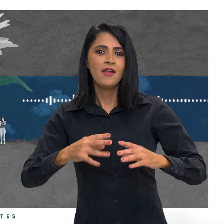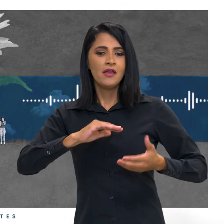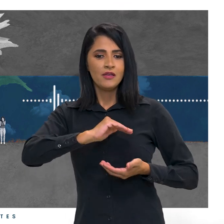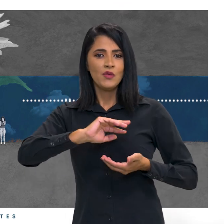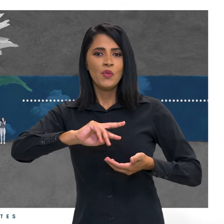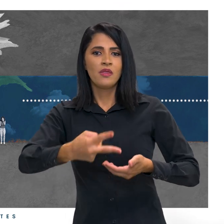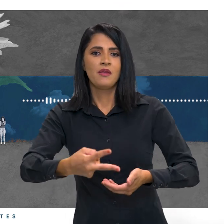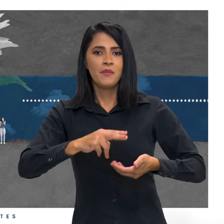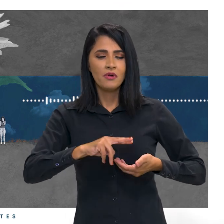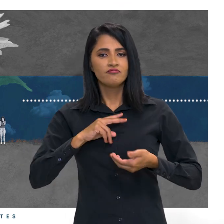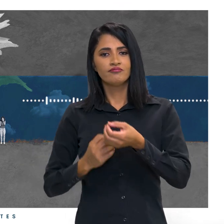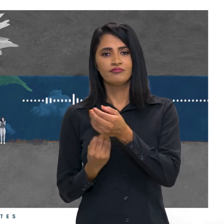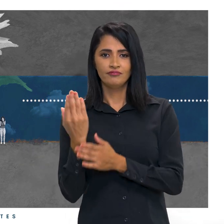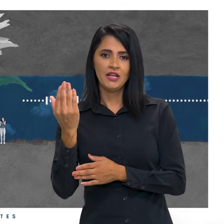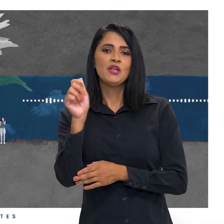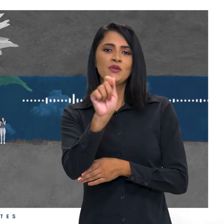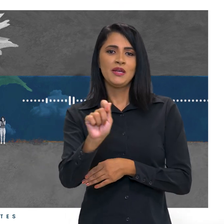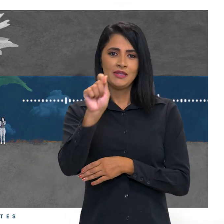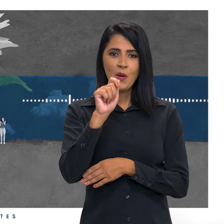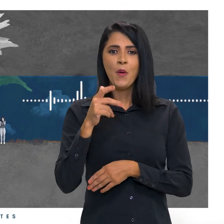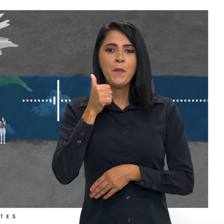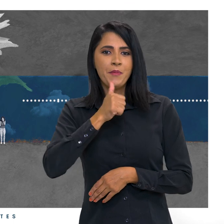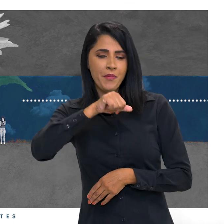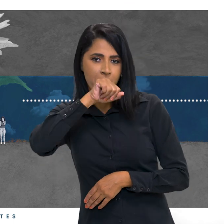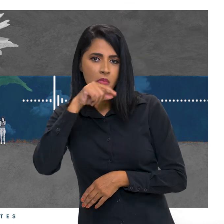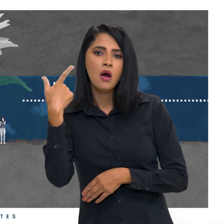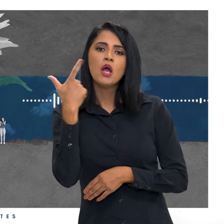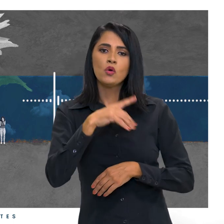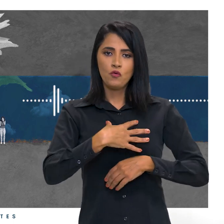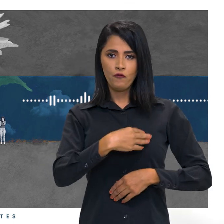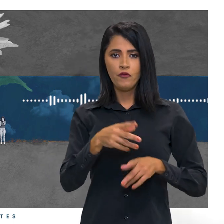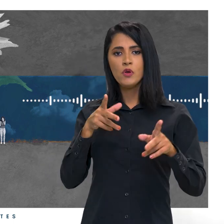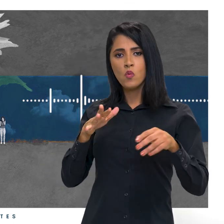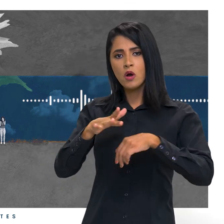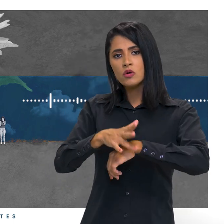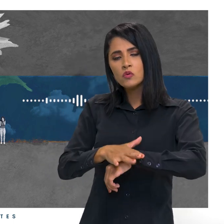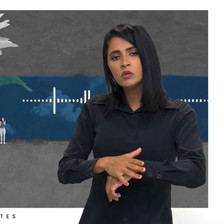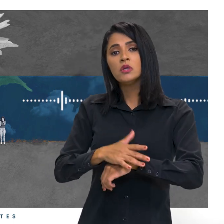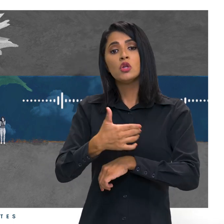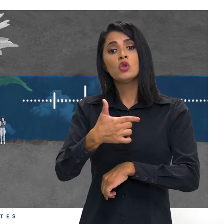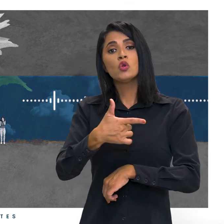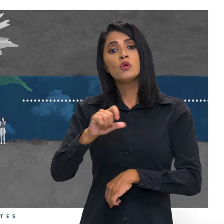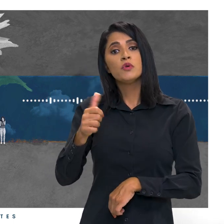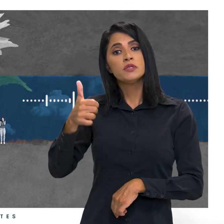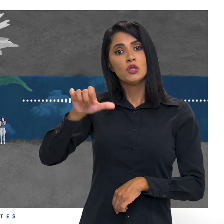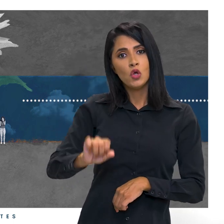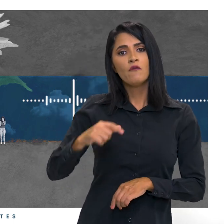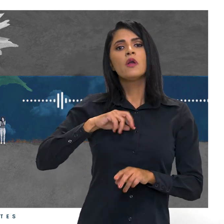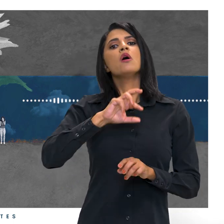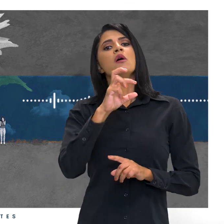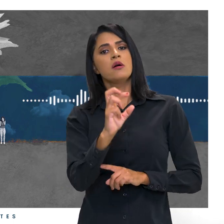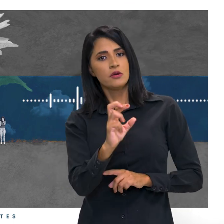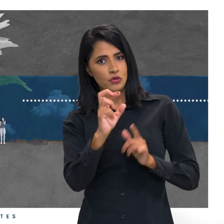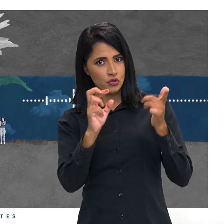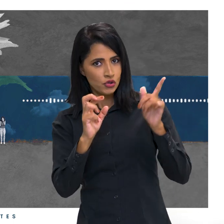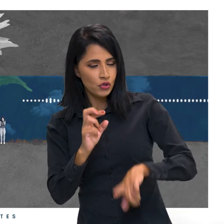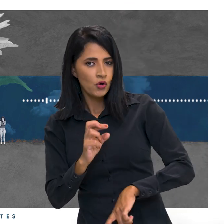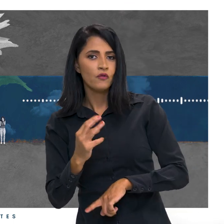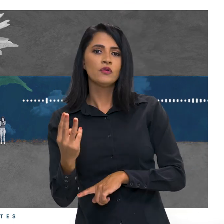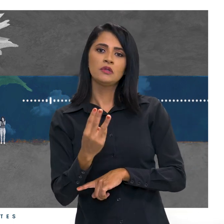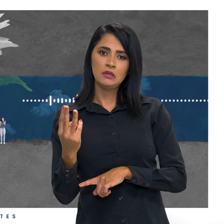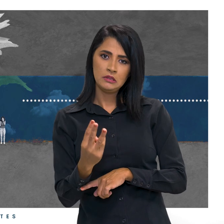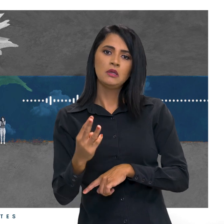associação de mães com filhos com mucopolisacaridose. Em 2019, eu engravidei novamente, meu terceiro filho com a